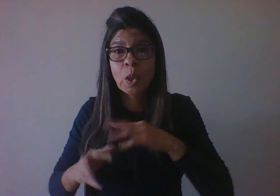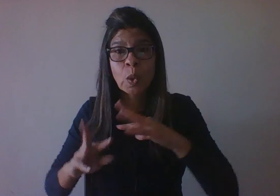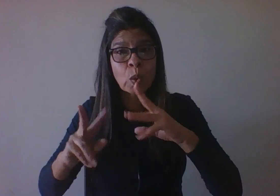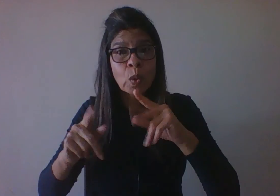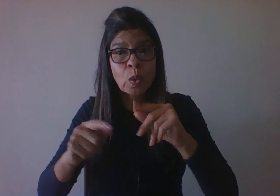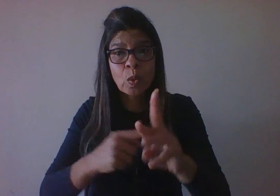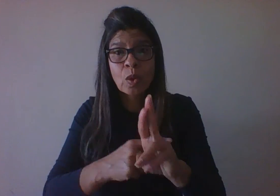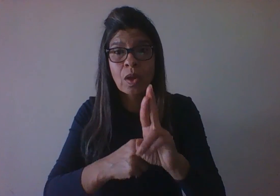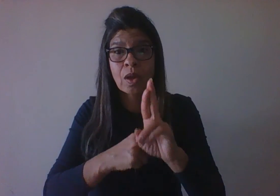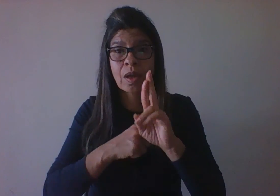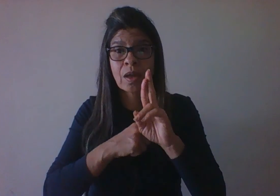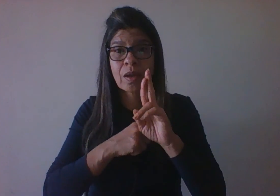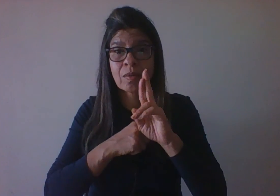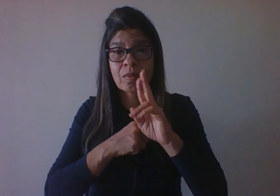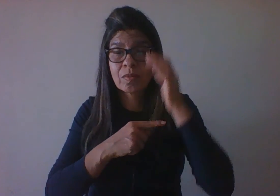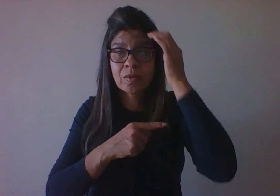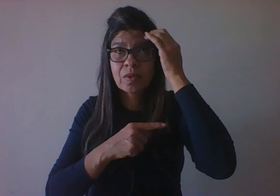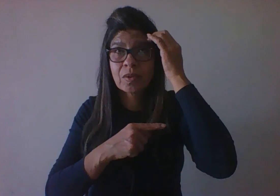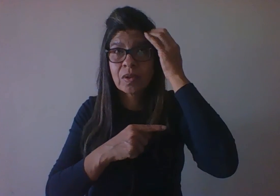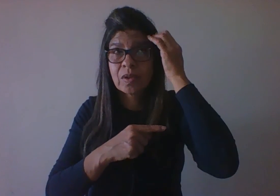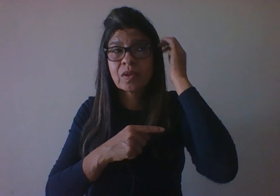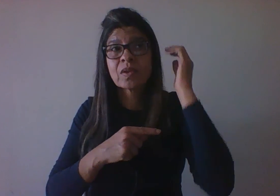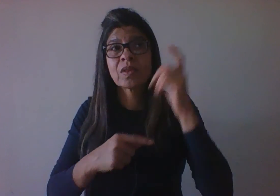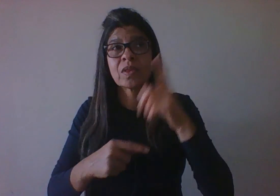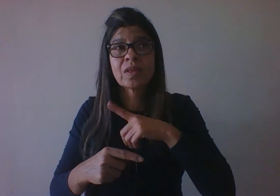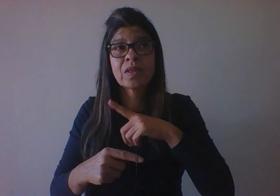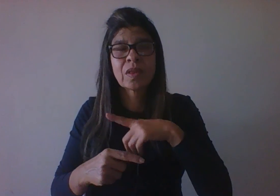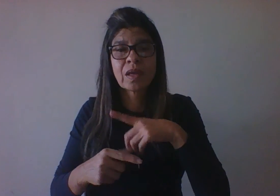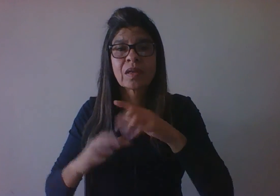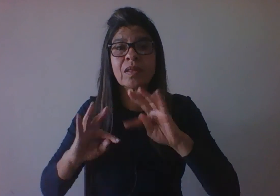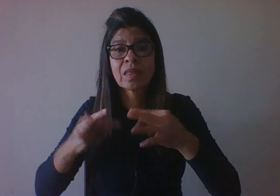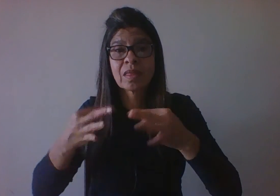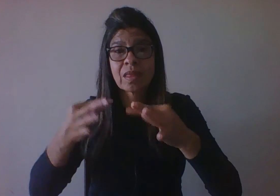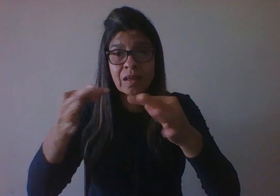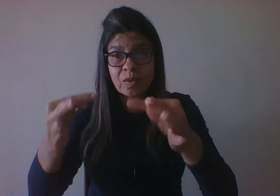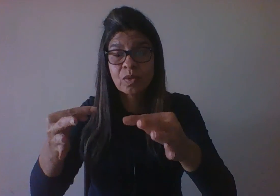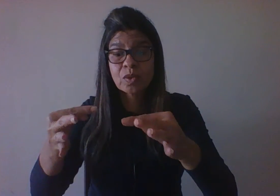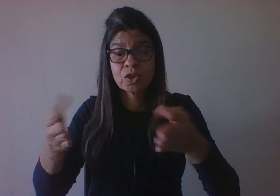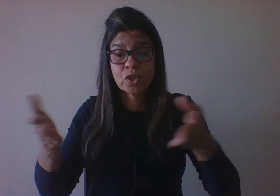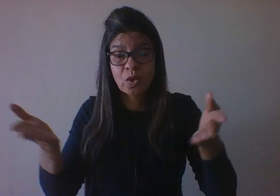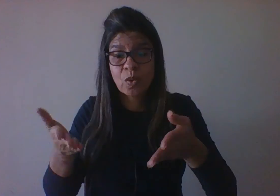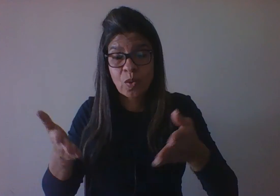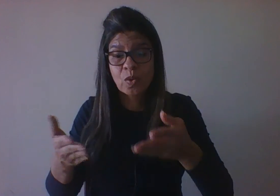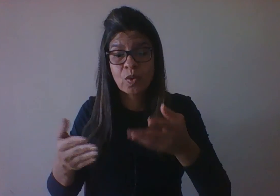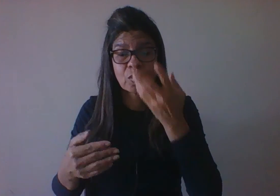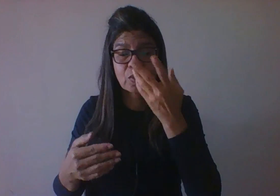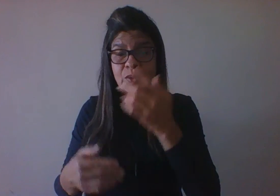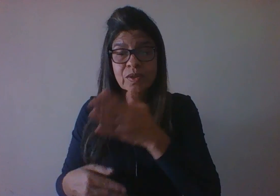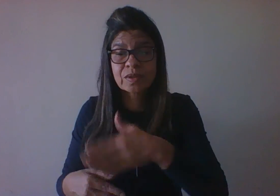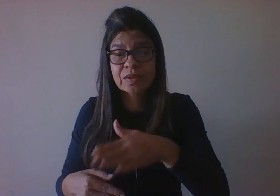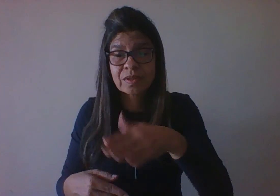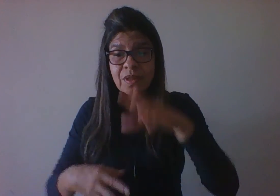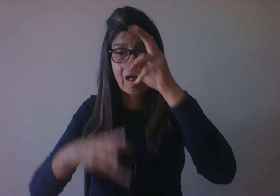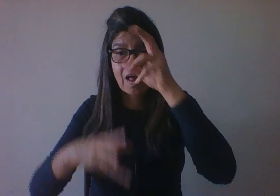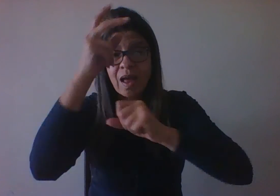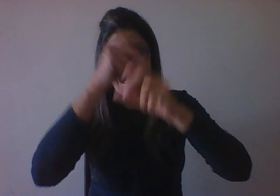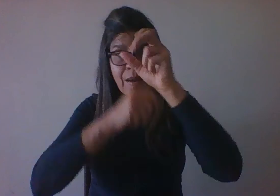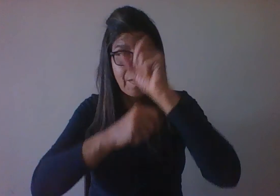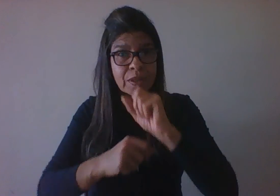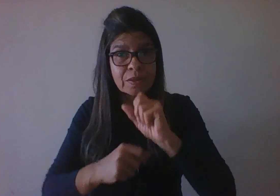operar esses recursos, por exemplo, da tecnologia. Eu estou falando aí de uma variação histórica que